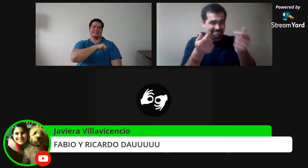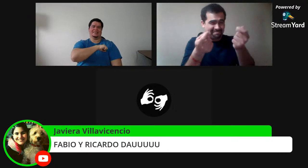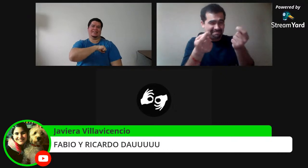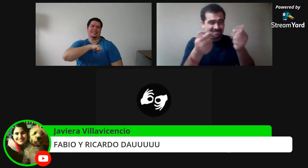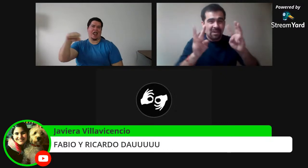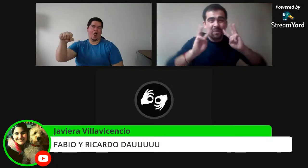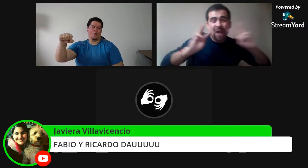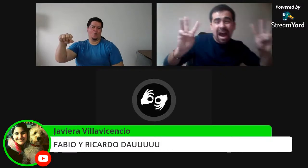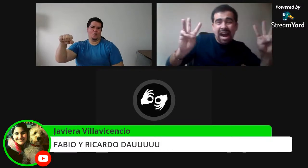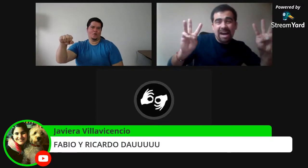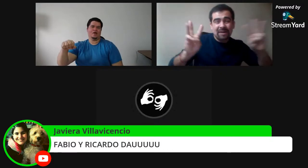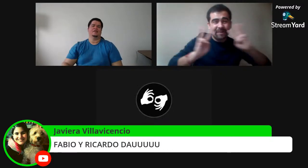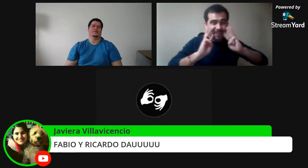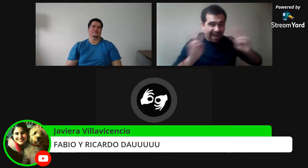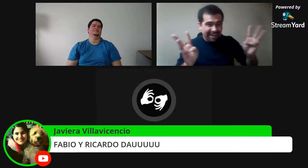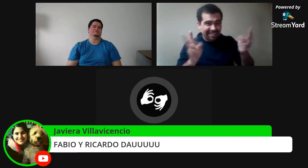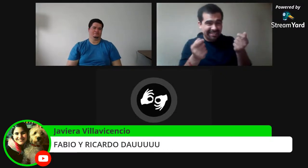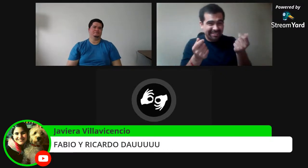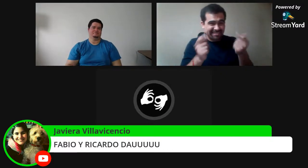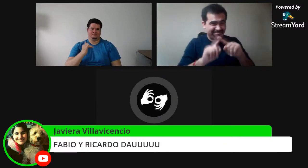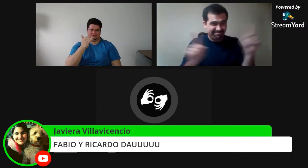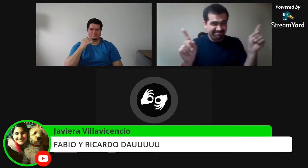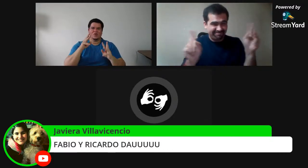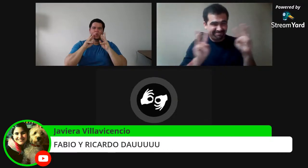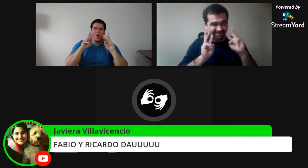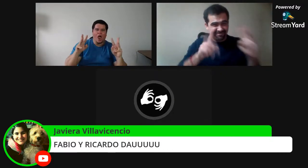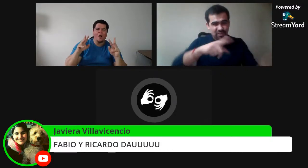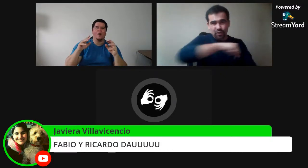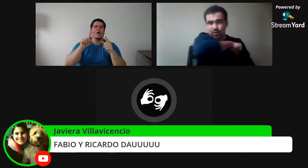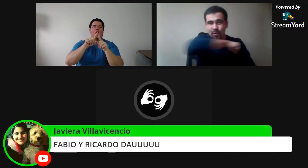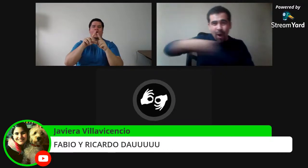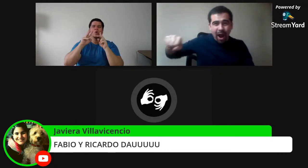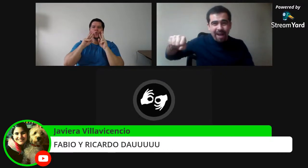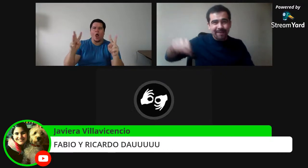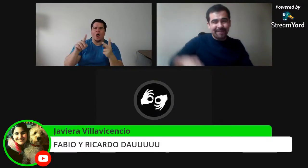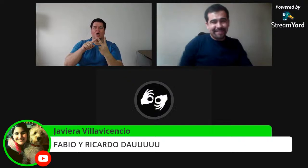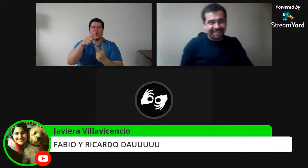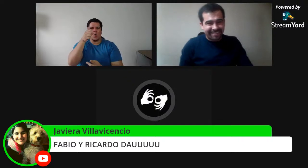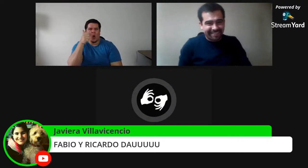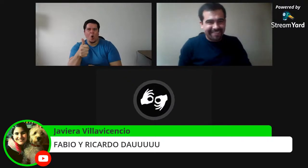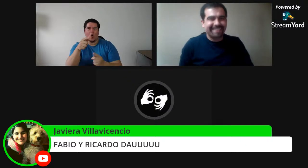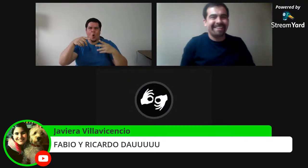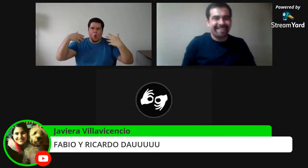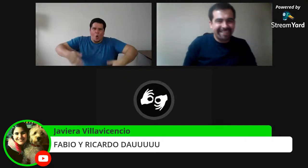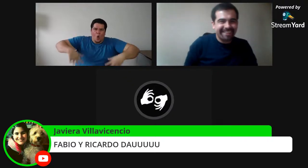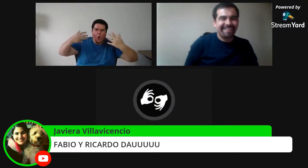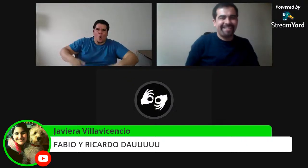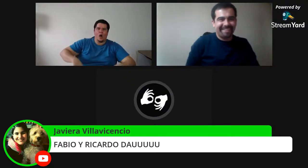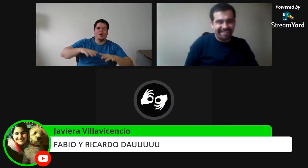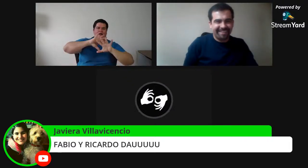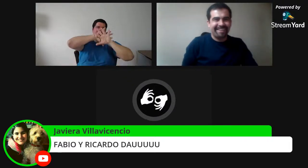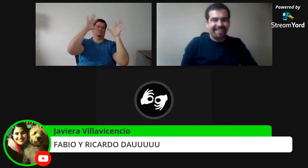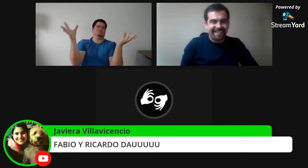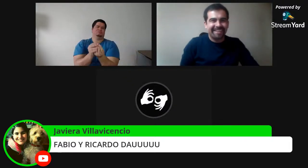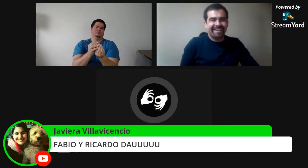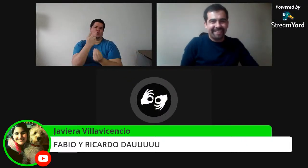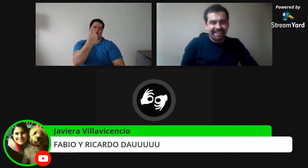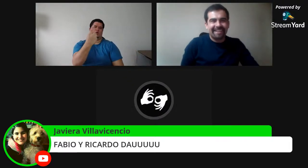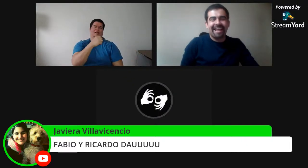Esta es la seña. Es como decir, guau. Es como una expresión parecida a esa. Como, guau, decir algo así. Sí, es